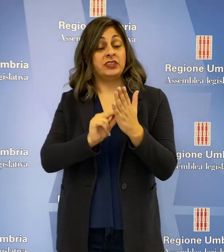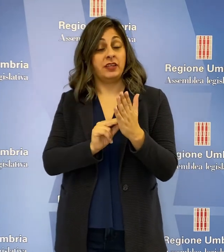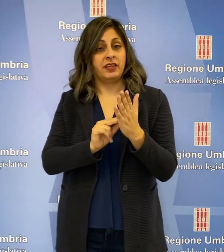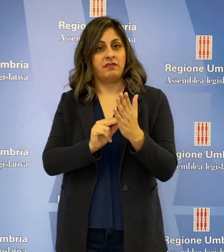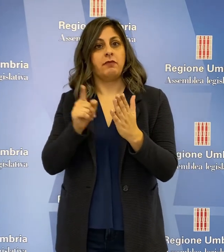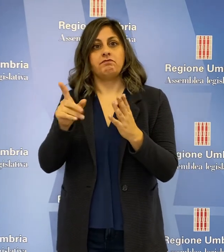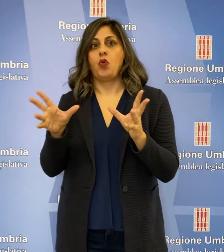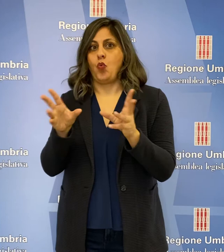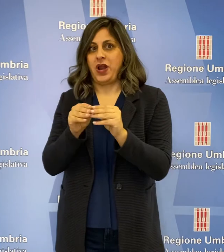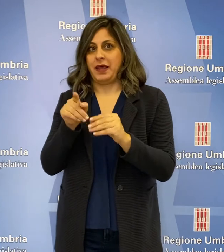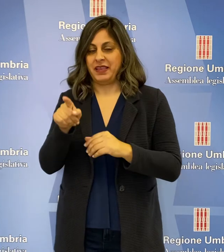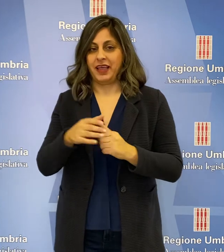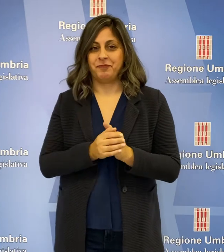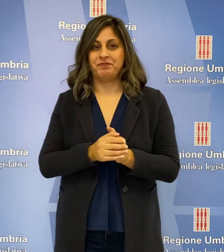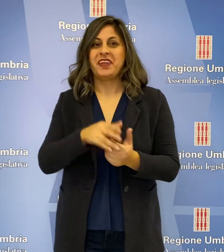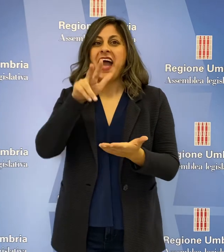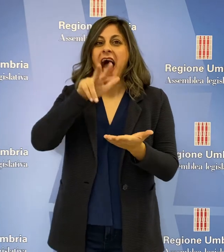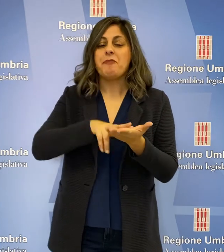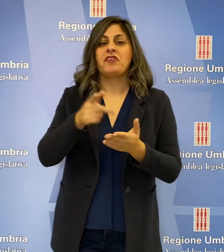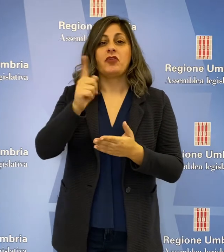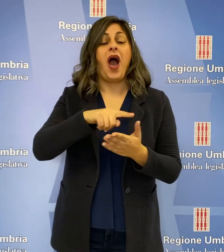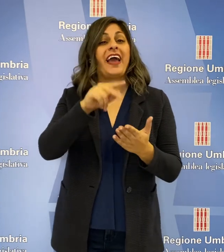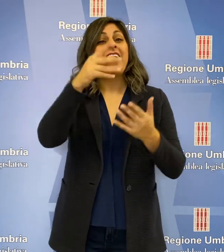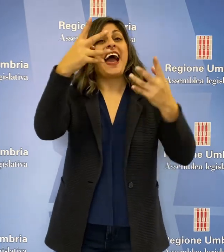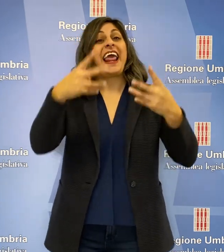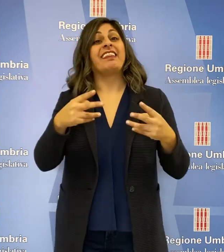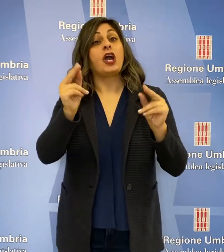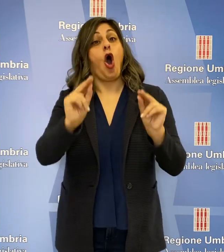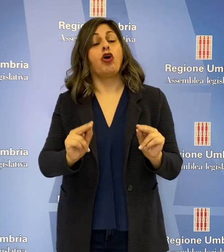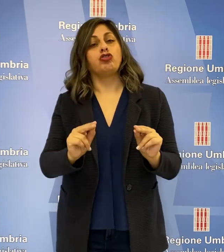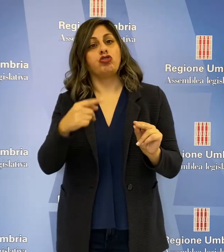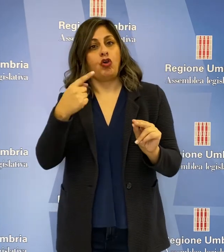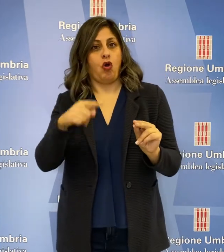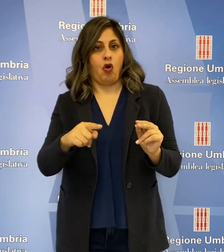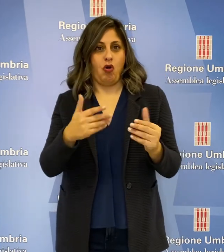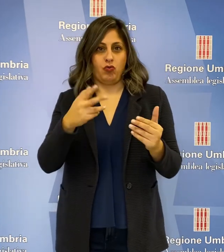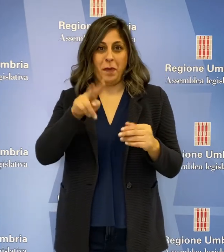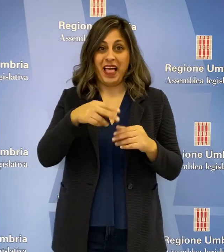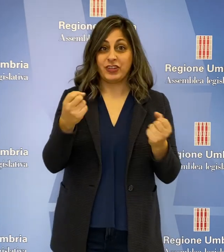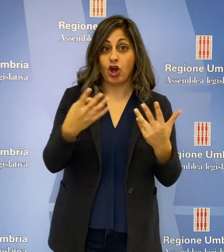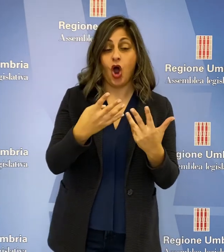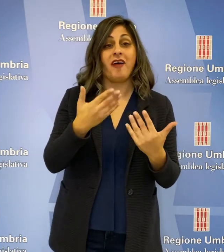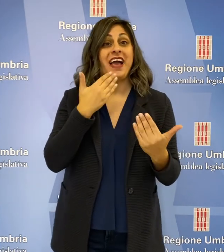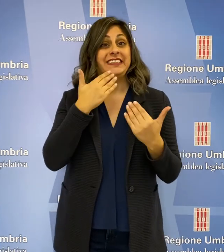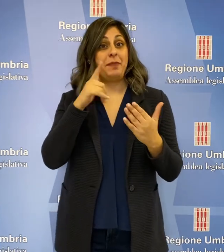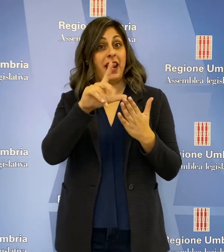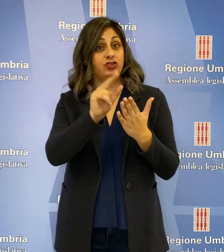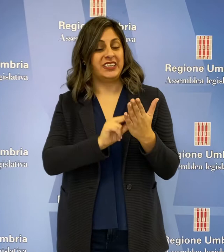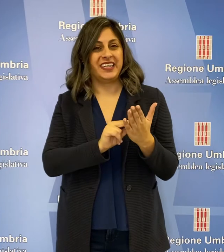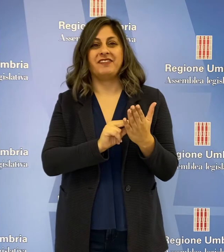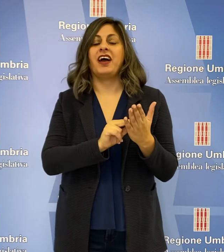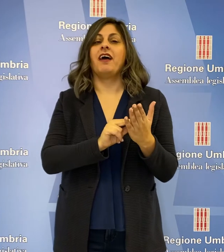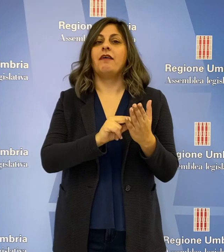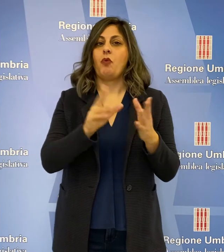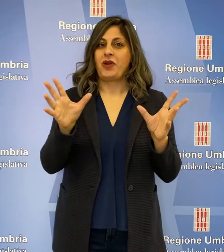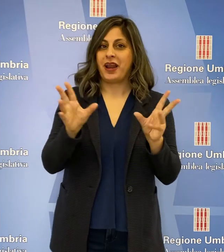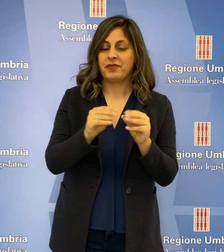approvazione all'unanimità. Approvati anche il rendiconto 2019 dell'Assemblea legislativa all'unanimità